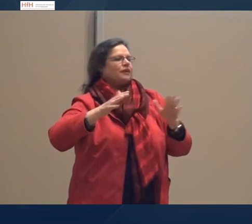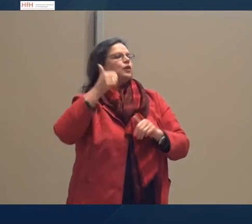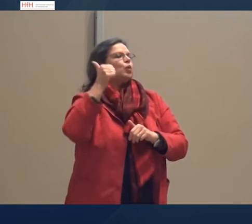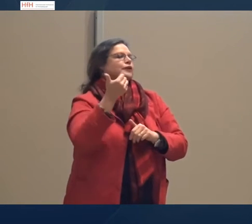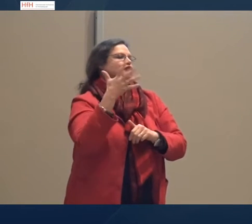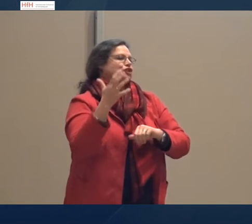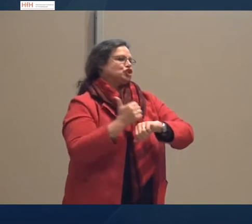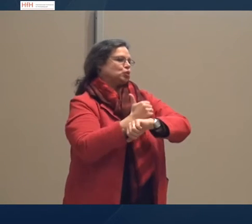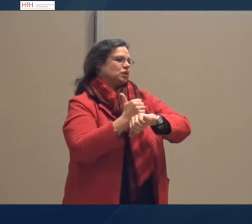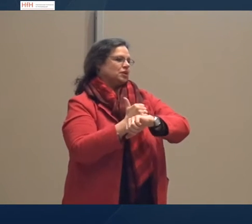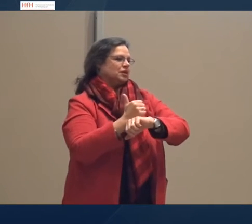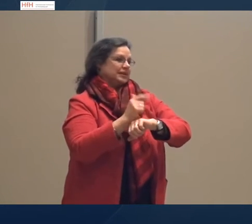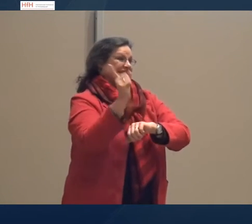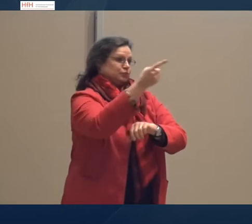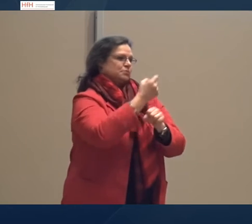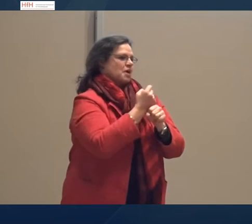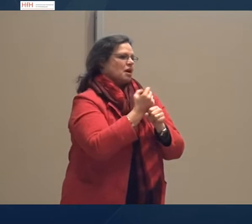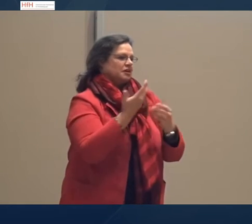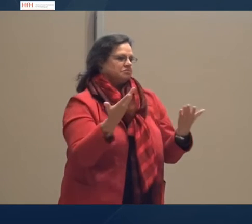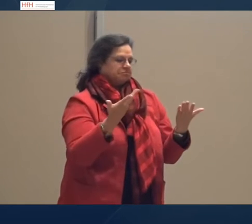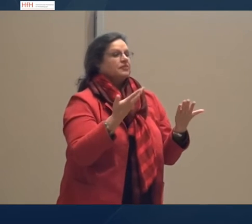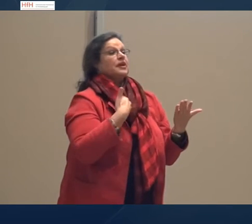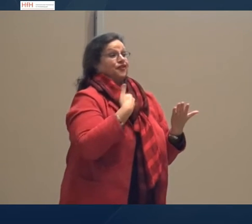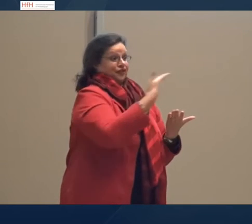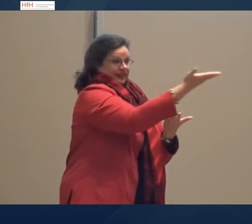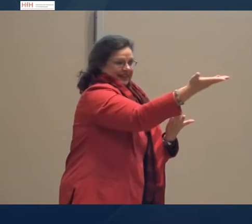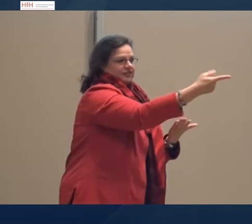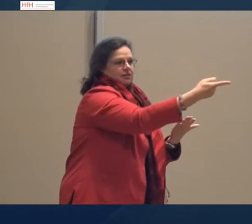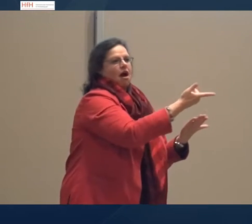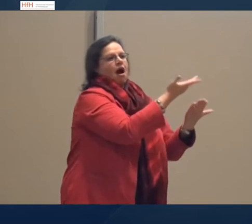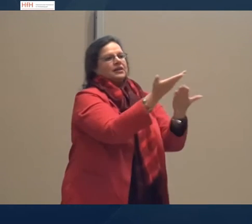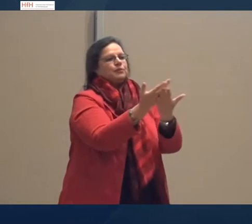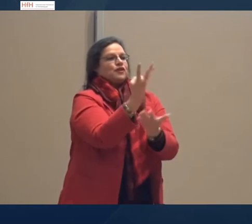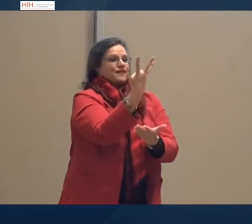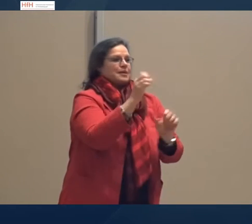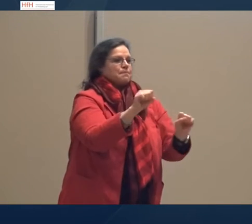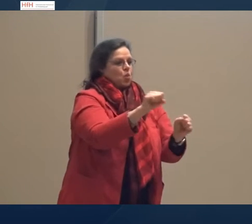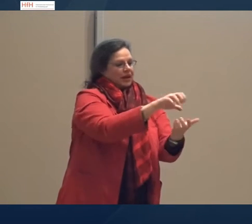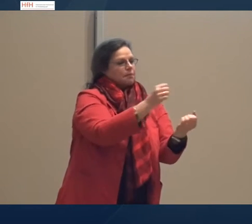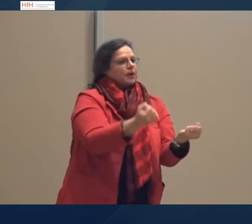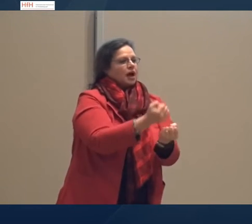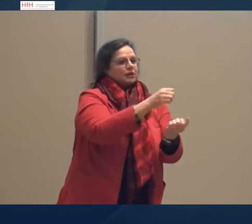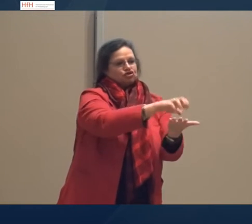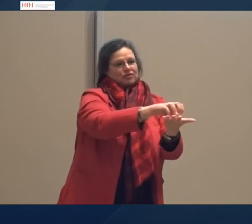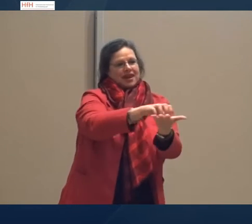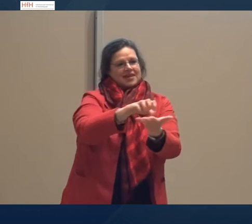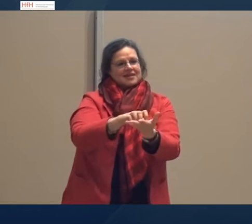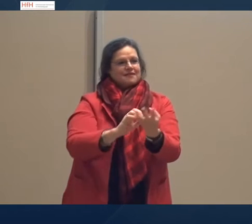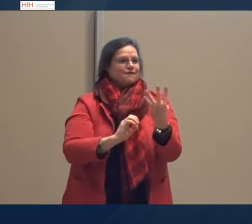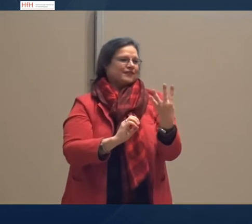150 Stunden. Das ist im Curriculum, das müssen Sie machen. Wir bieten dabei vier Möglichkeiten für diese